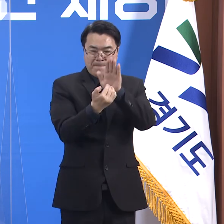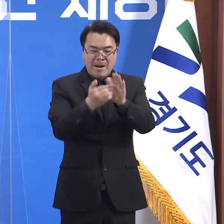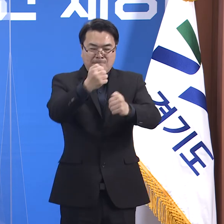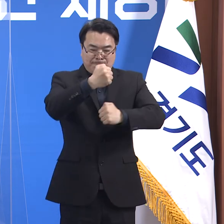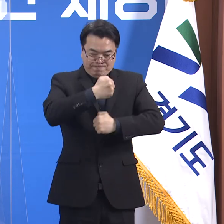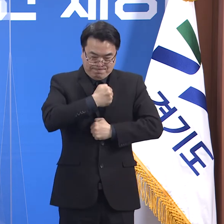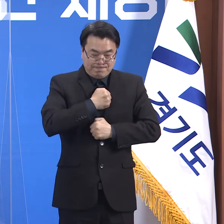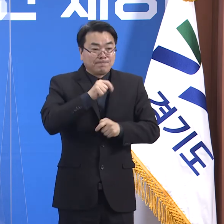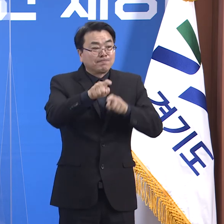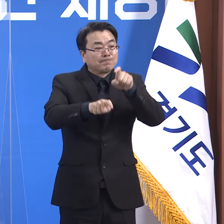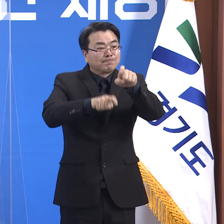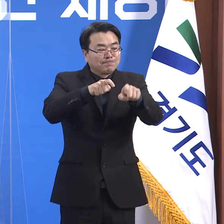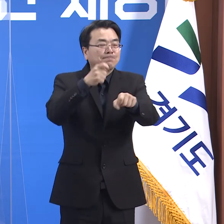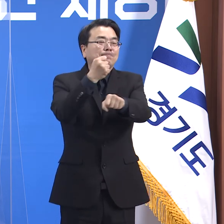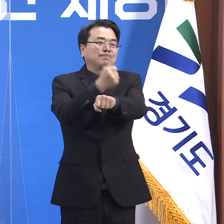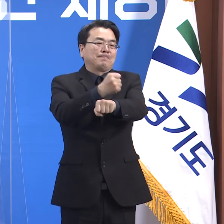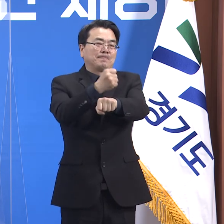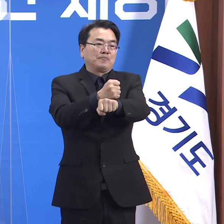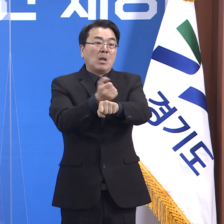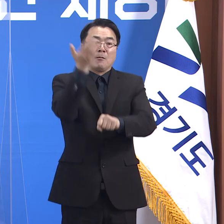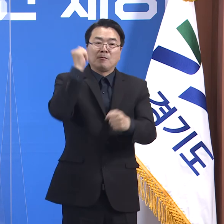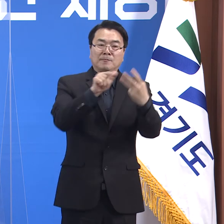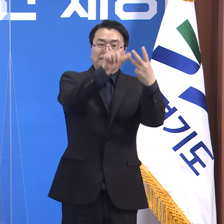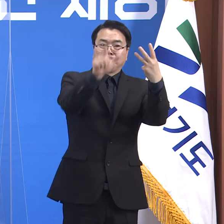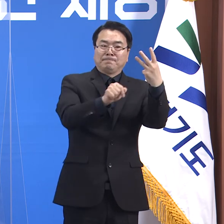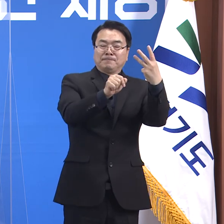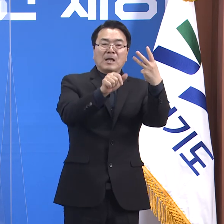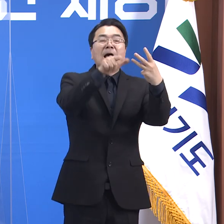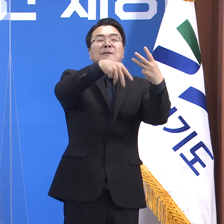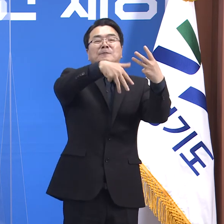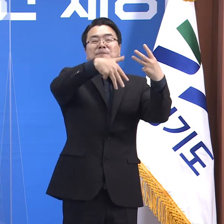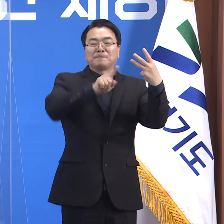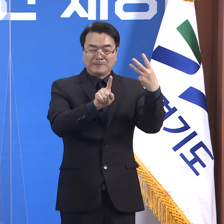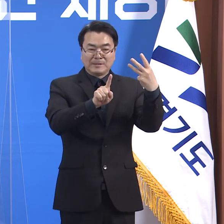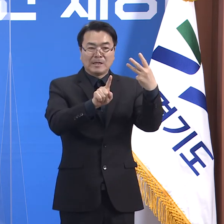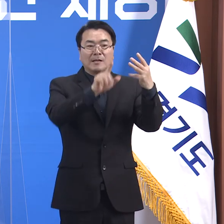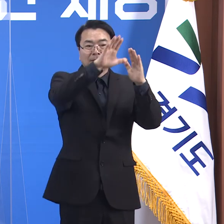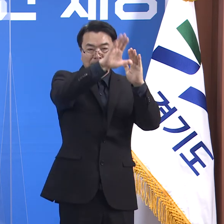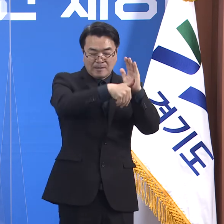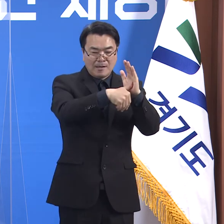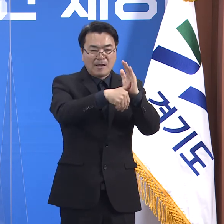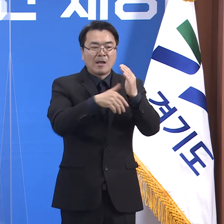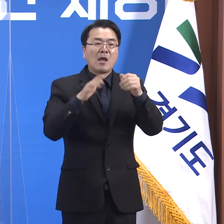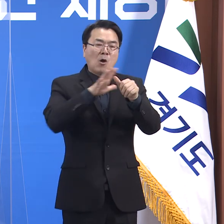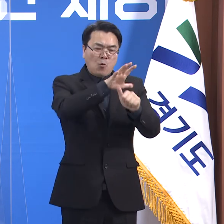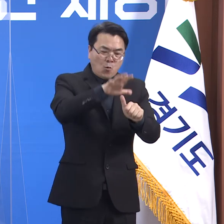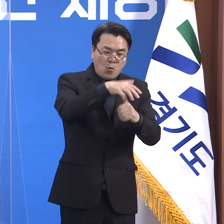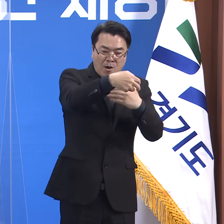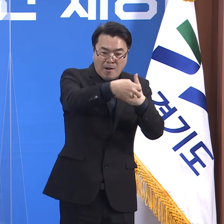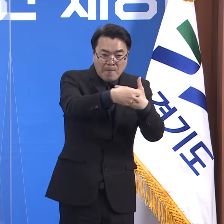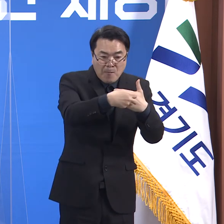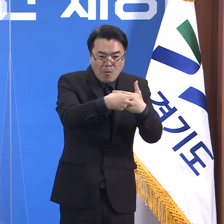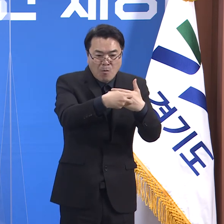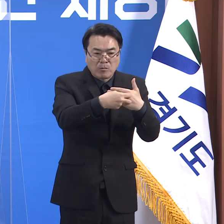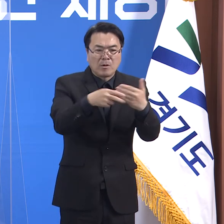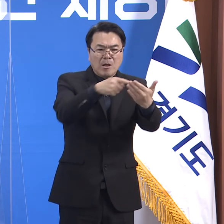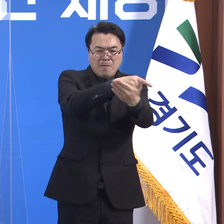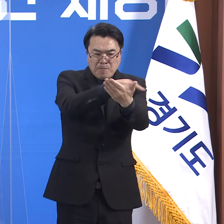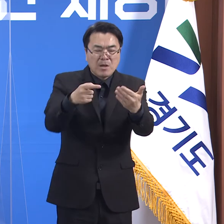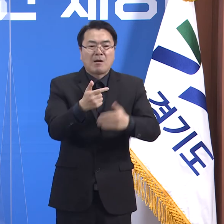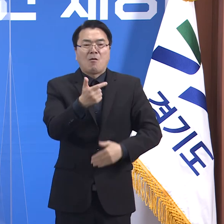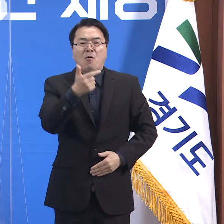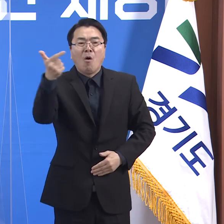지난 겨울 3차 유행의 정점에서 많은 요양병원, 요양시설에서 집단 감염으로 인한 피해가 매우